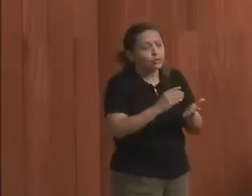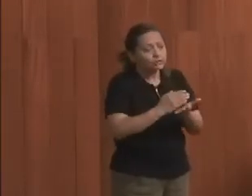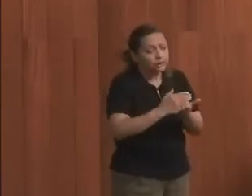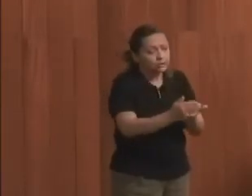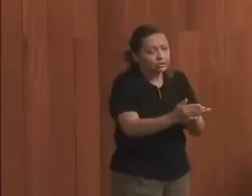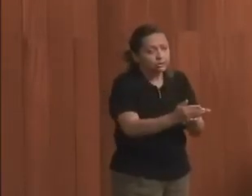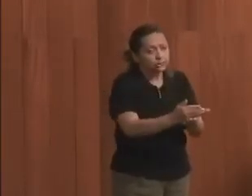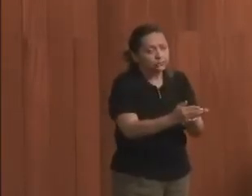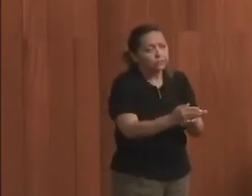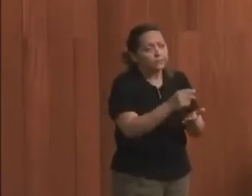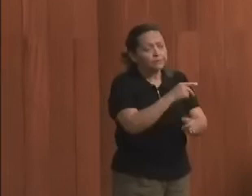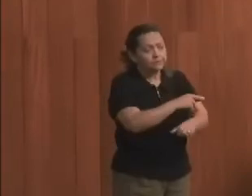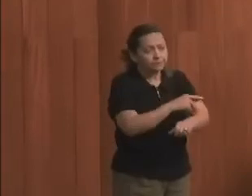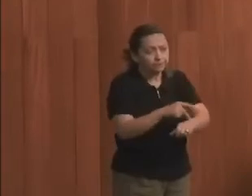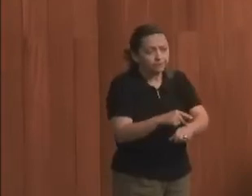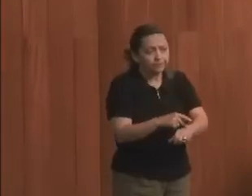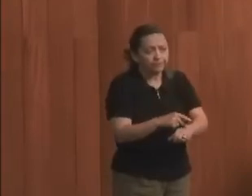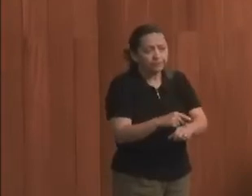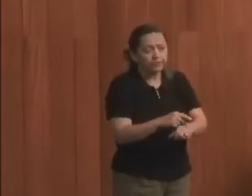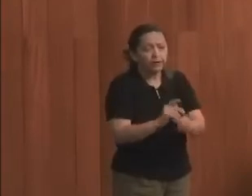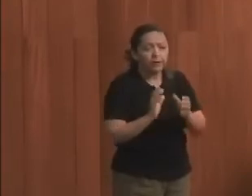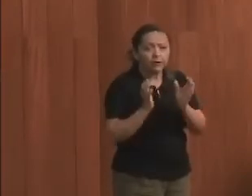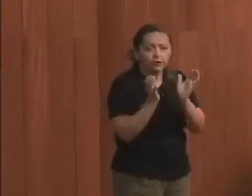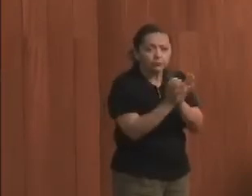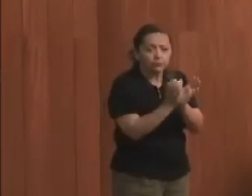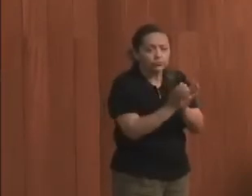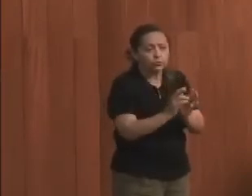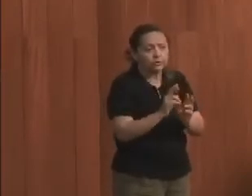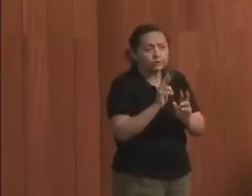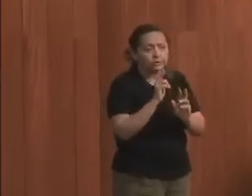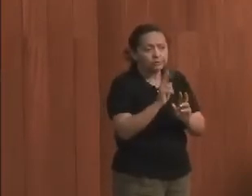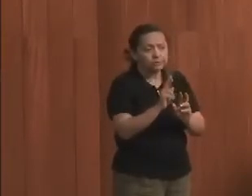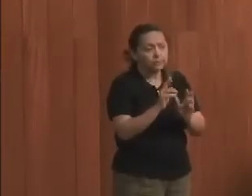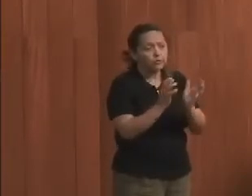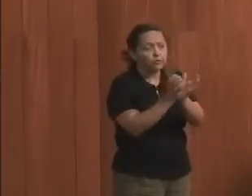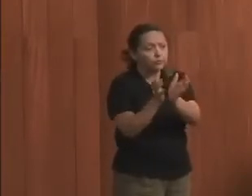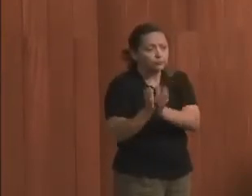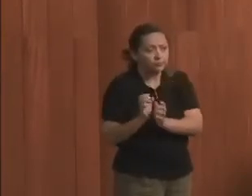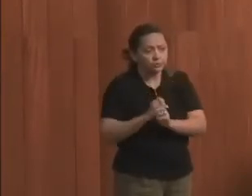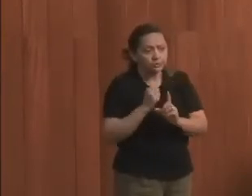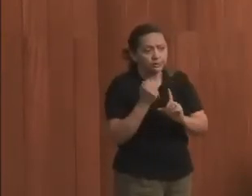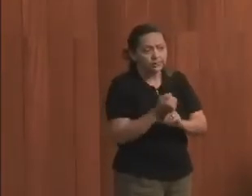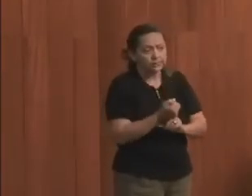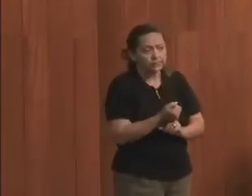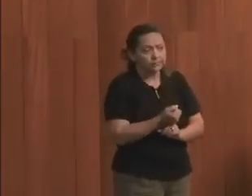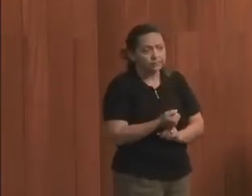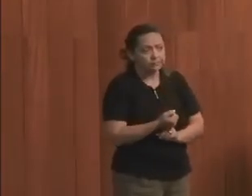do cúmulo pedagógico, em conjunto com os respectivos movimentos sociais.